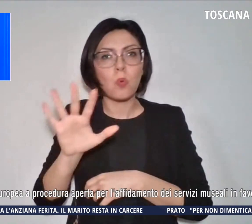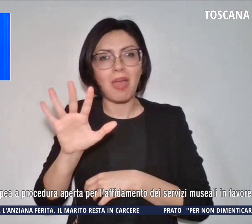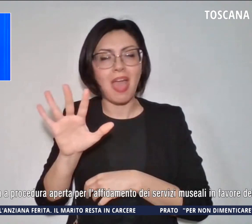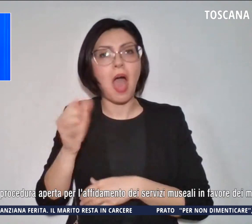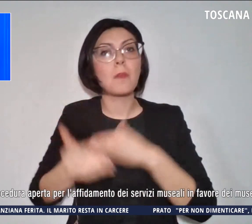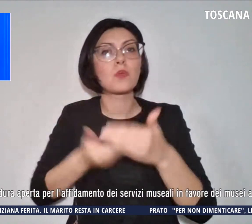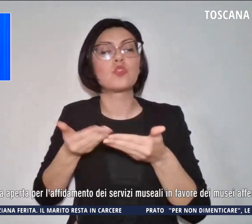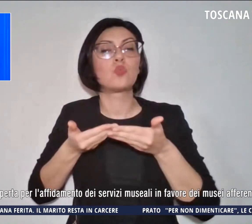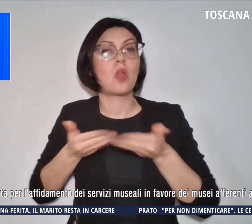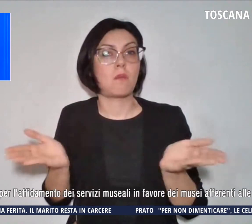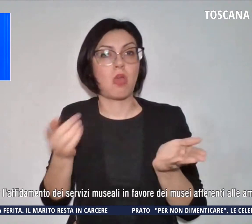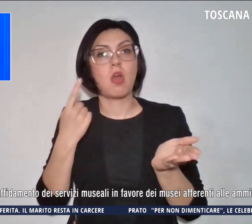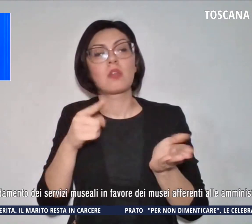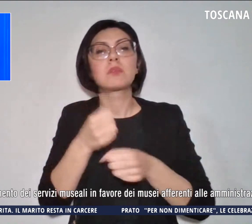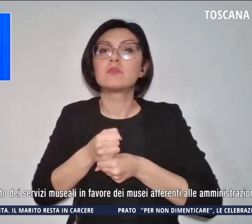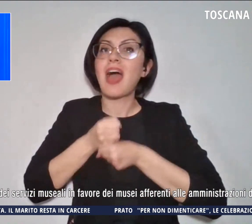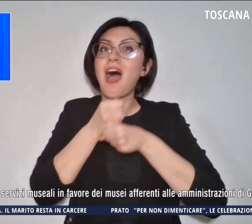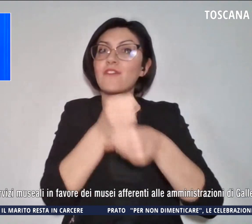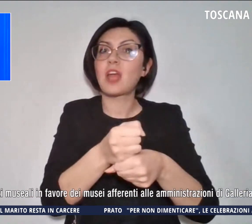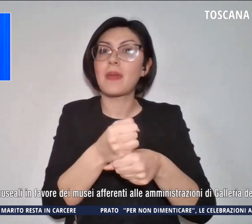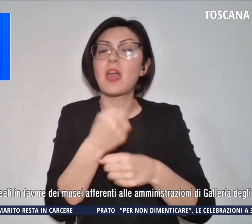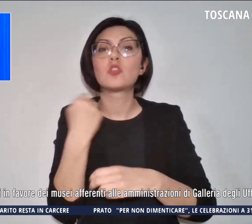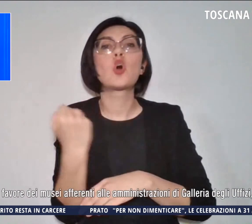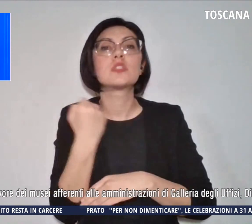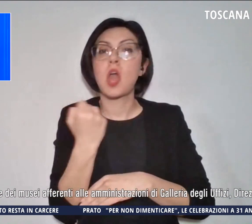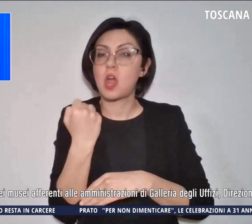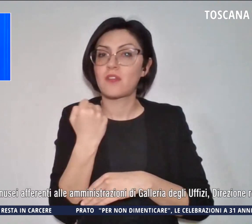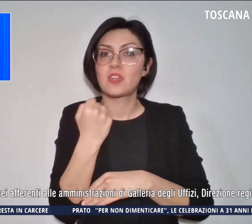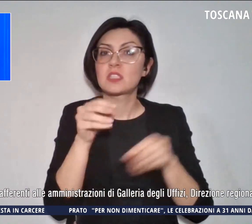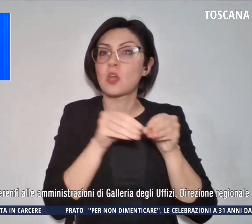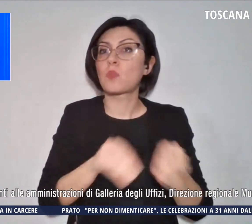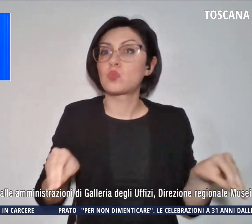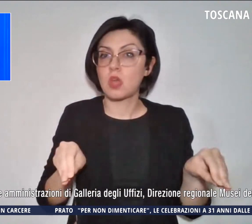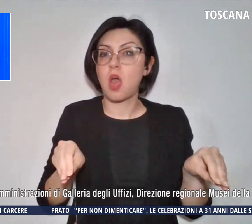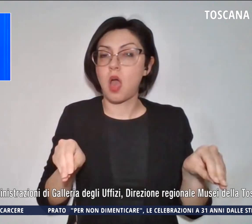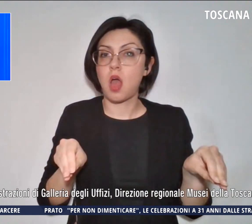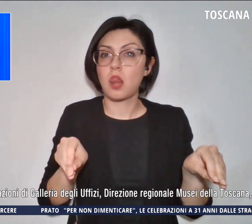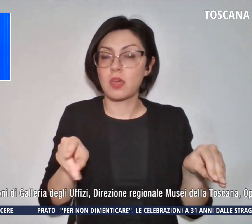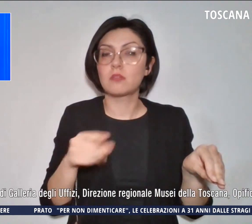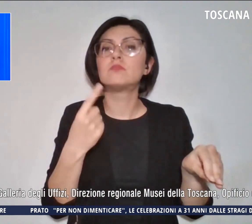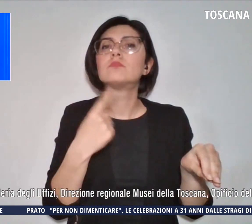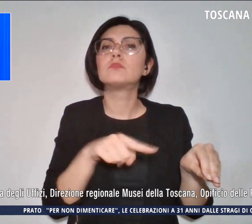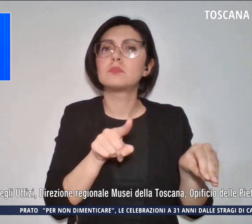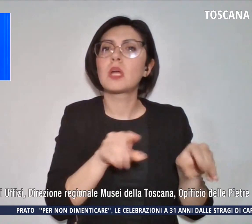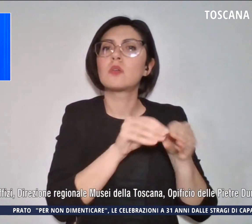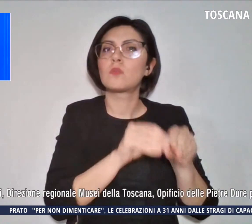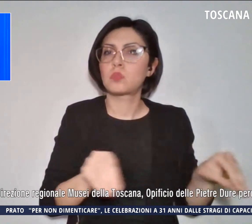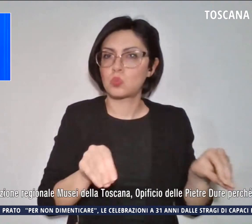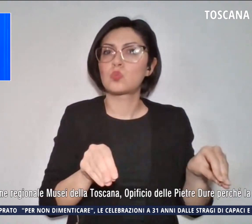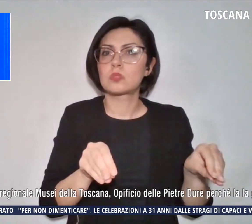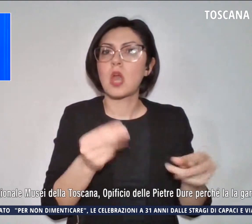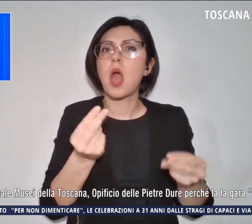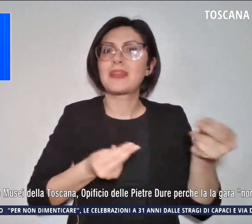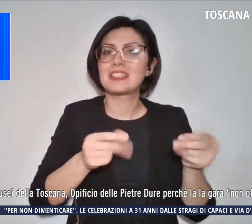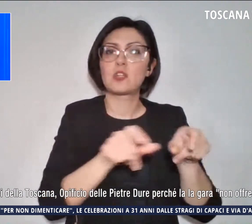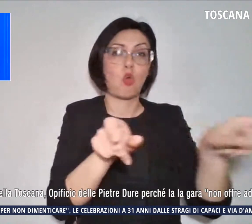'affidamento dei servizi museali in favore dei musei, delle amministrazioni di galleria